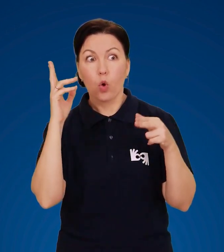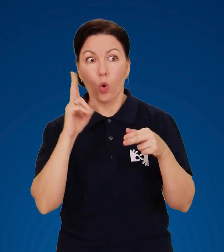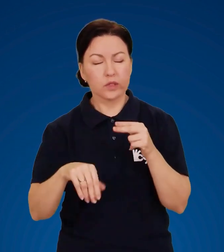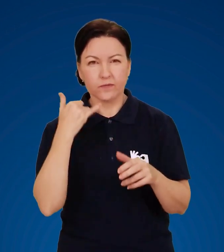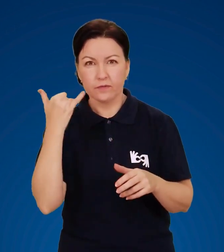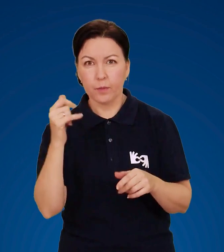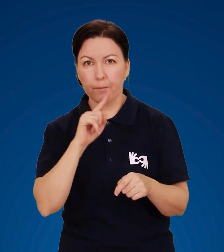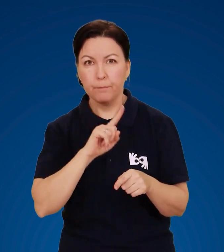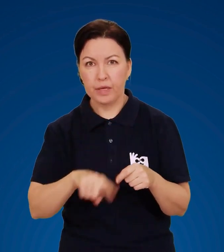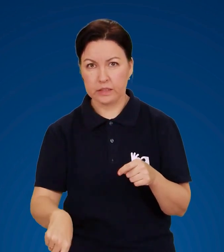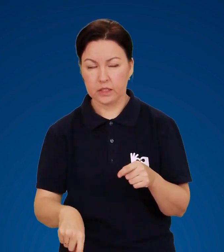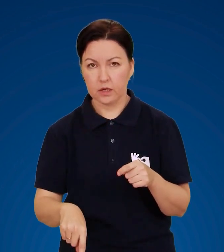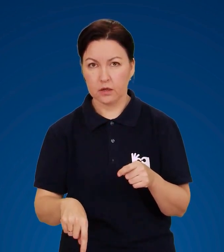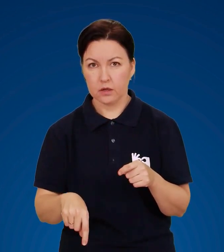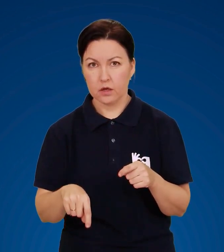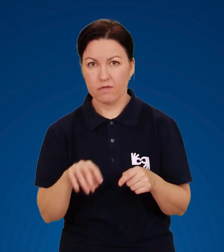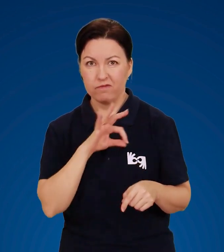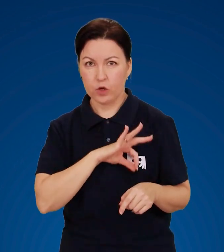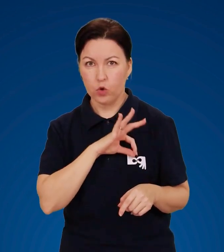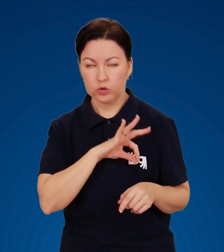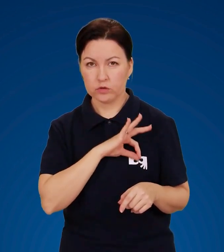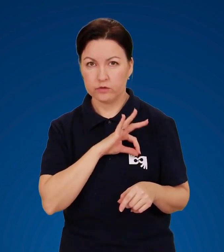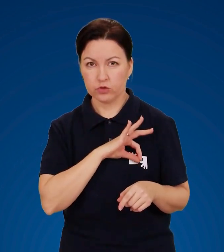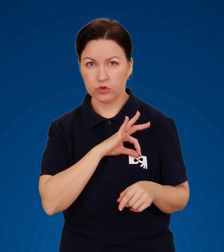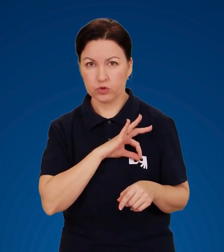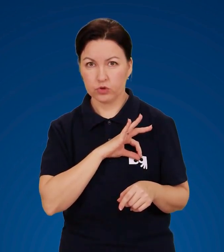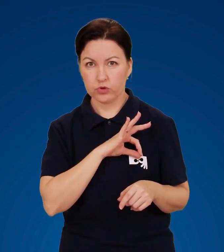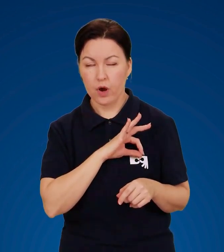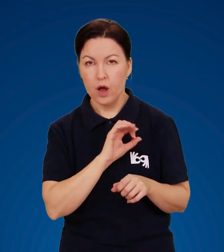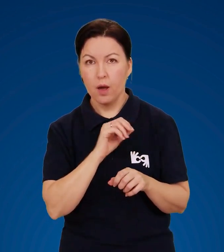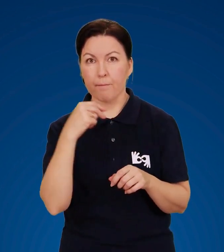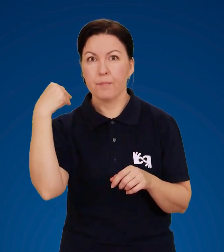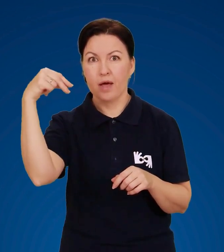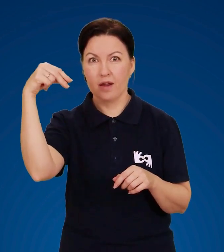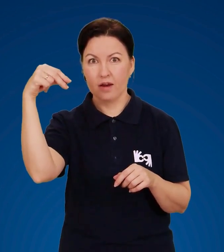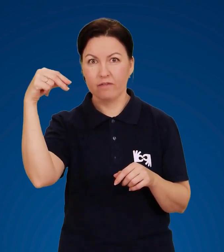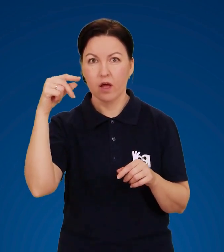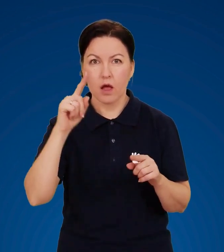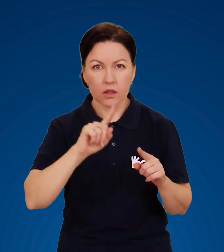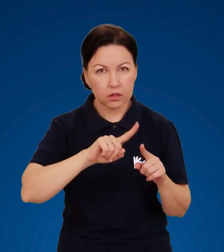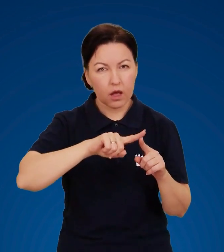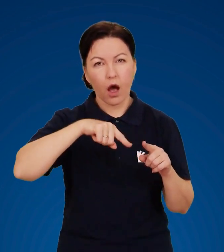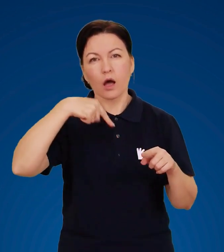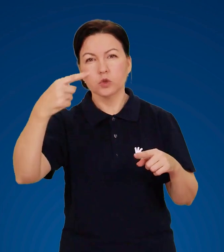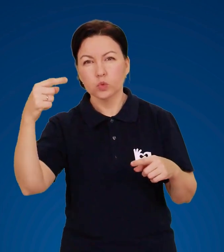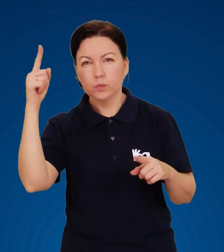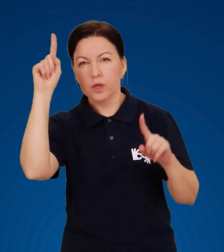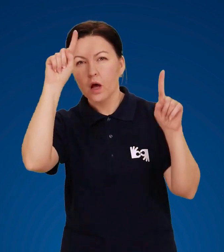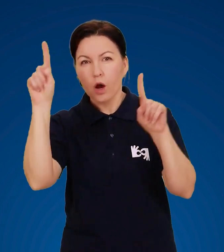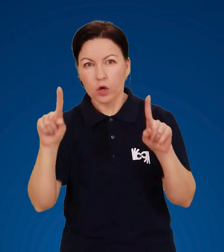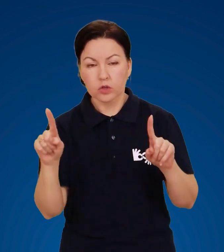грозового розряду, швидко використавши невеличку паузу до наступного розряду.